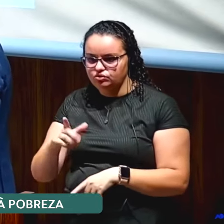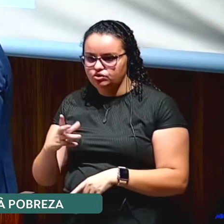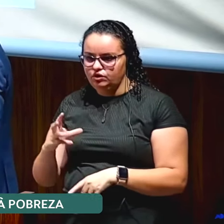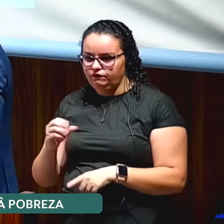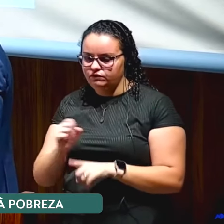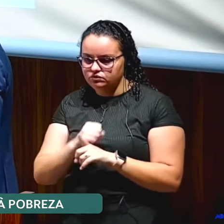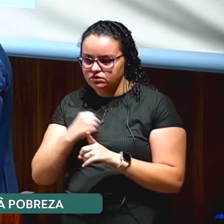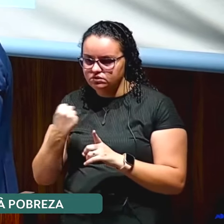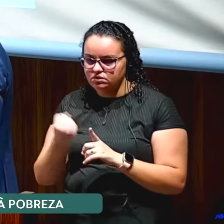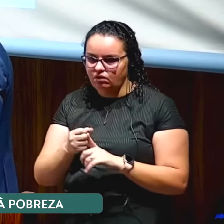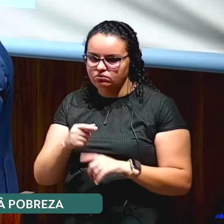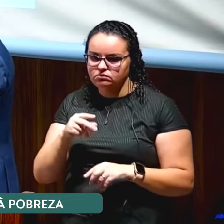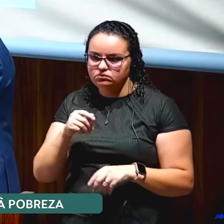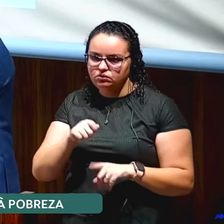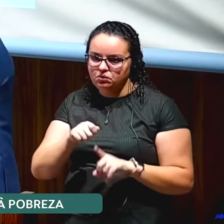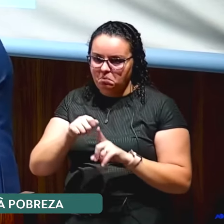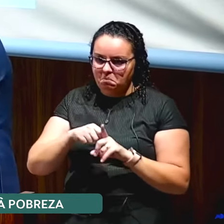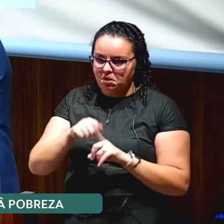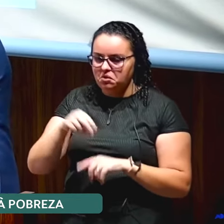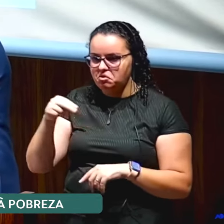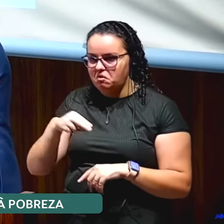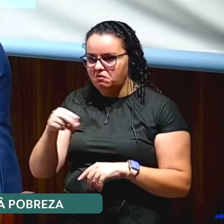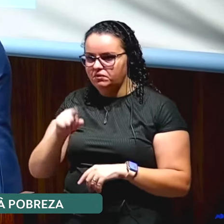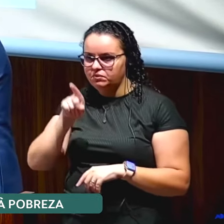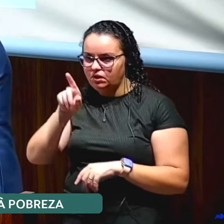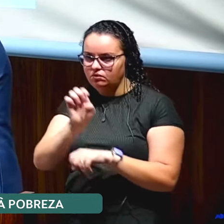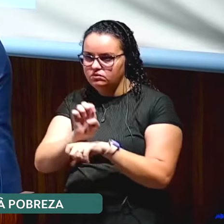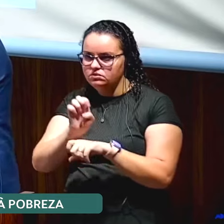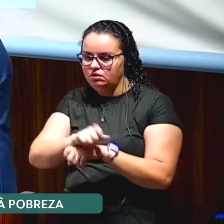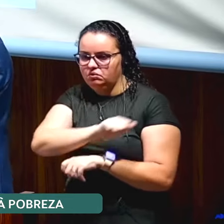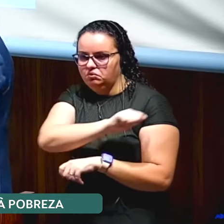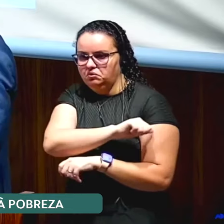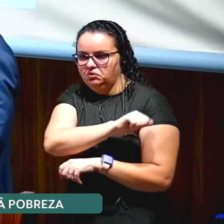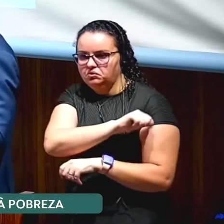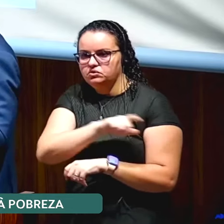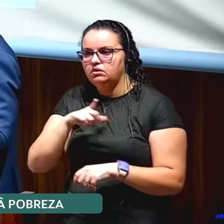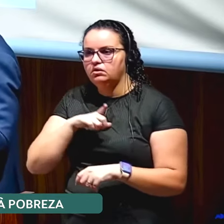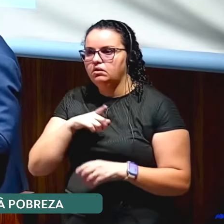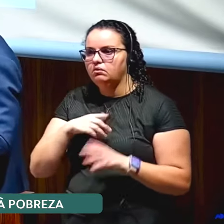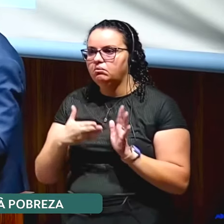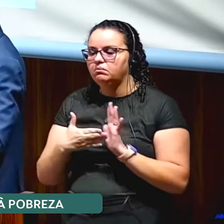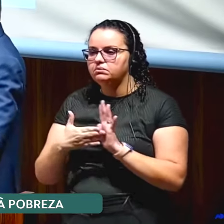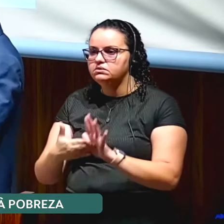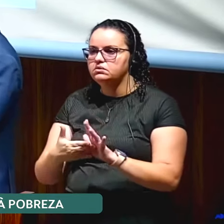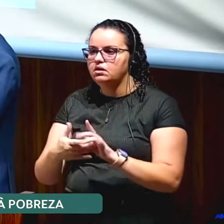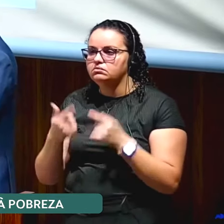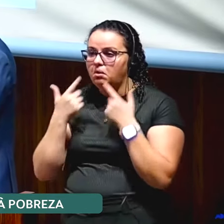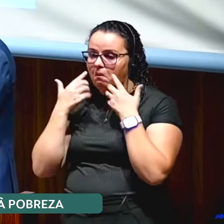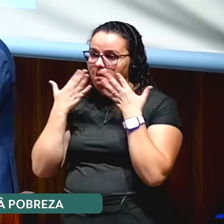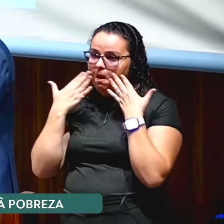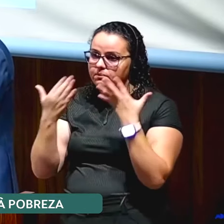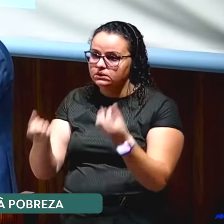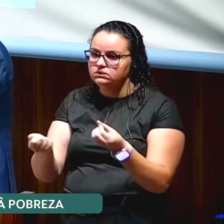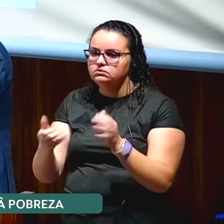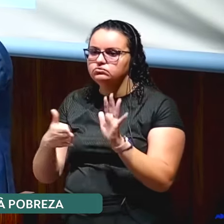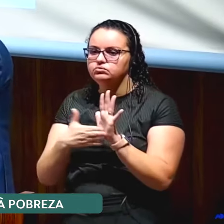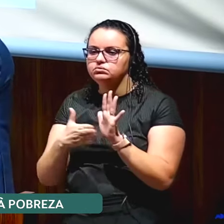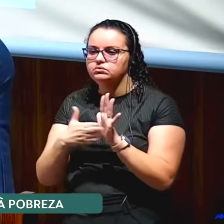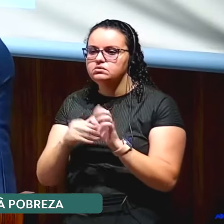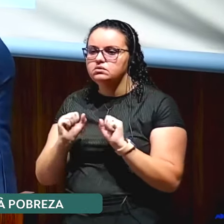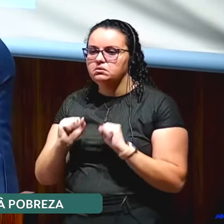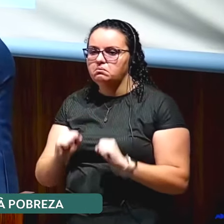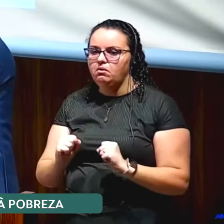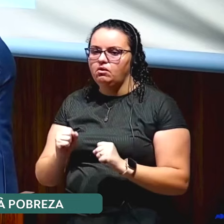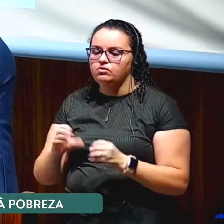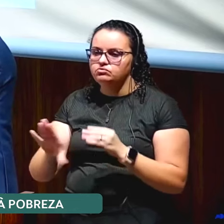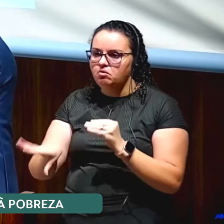no Rio de Janeiro, ter ali a apresentação de uma proposta que possa compor, quem